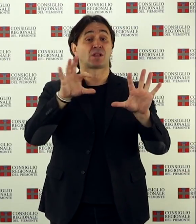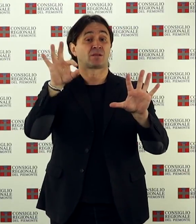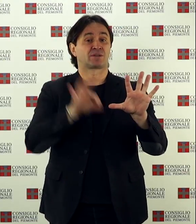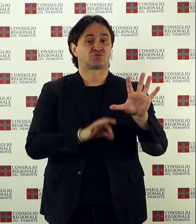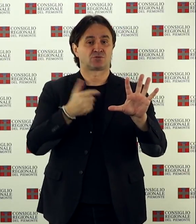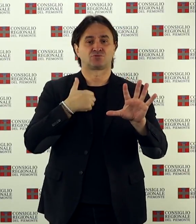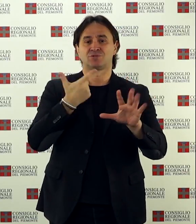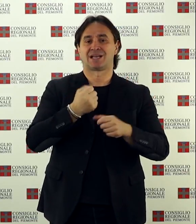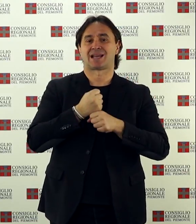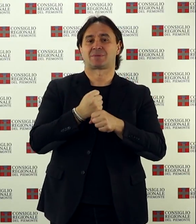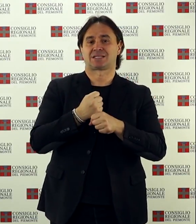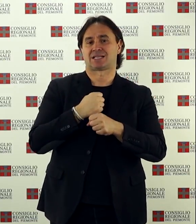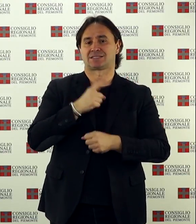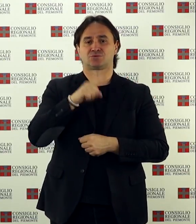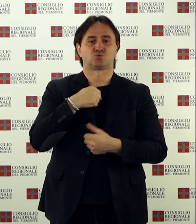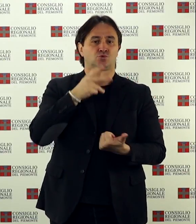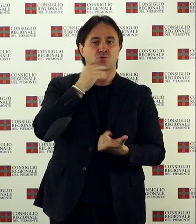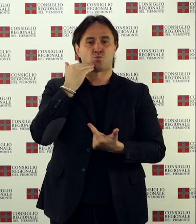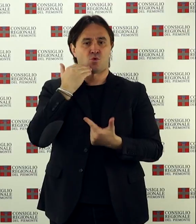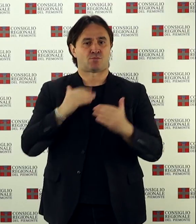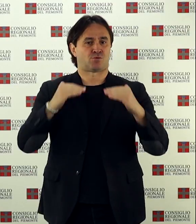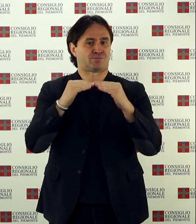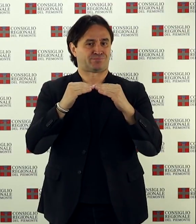% garantisce la rappresentanza di genere.